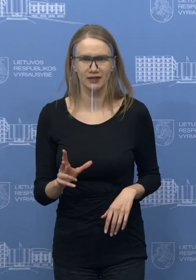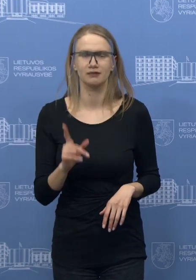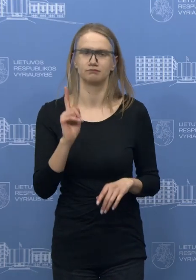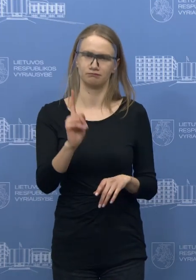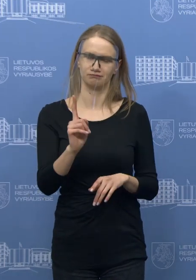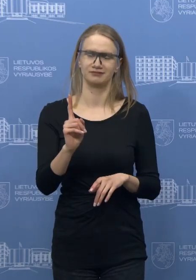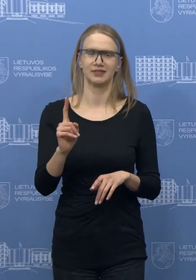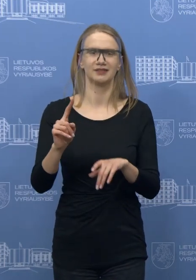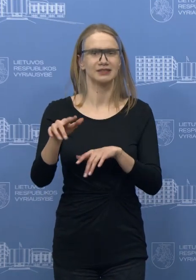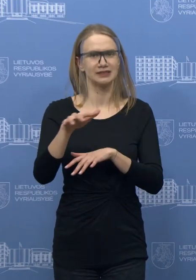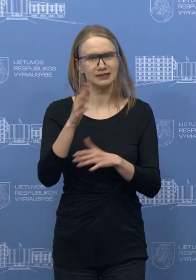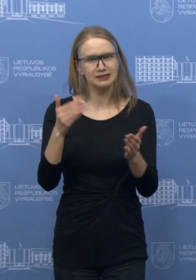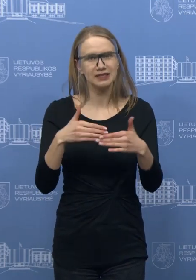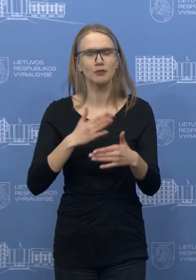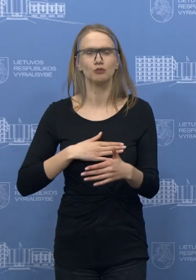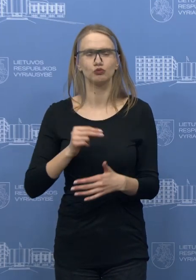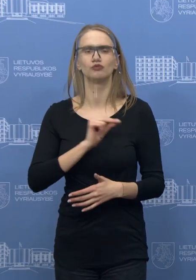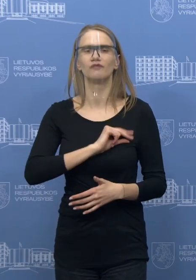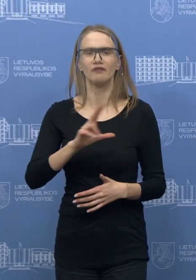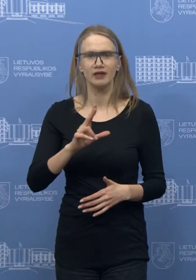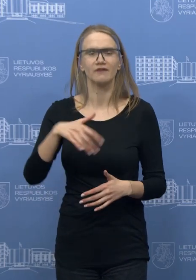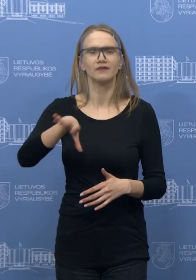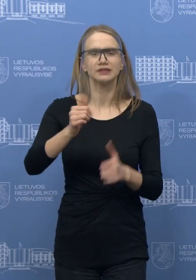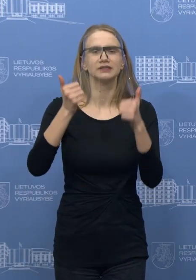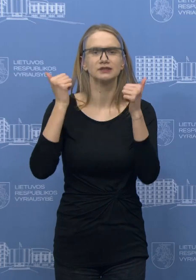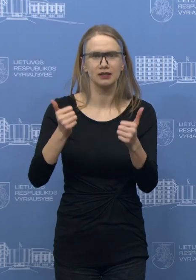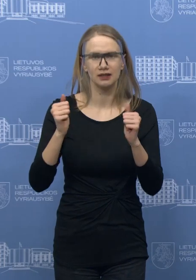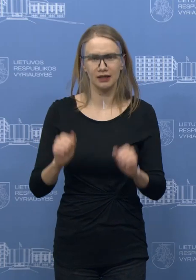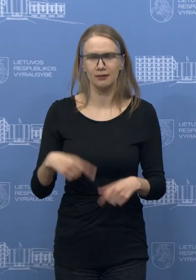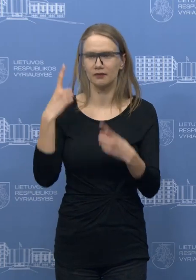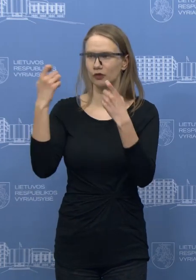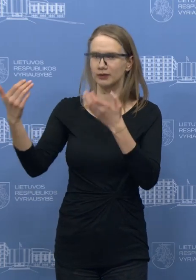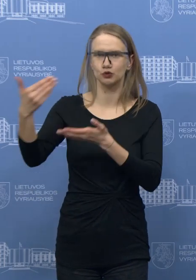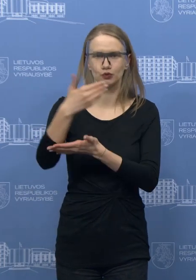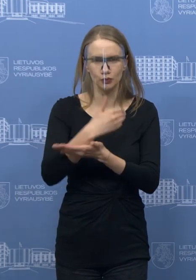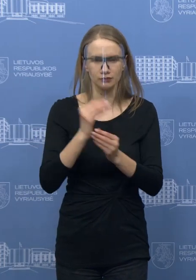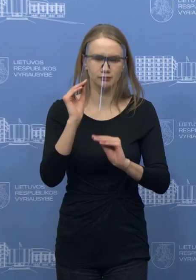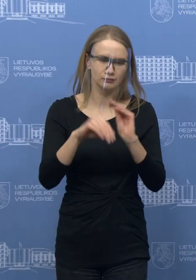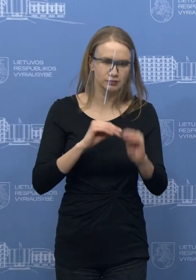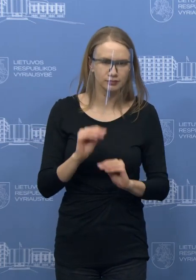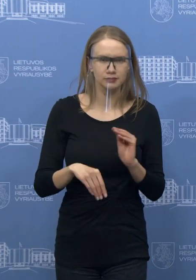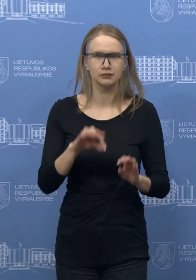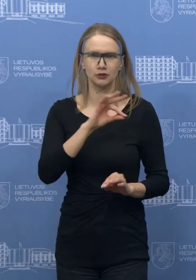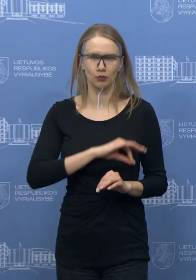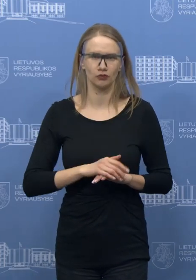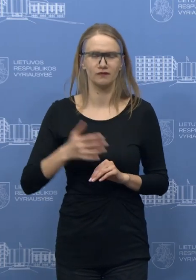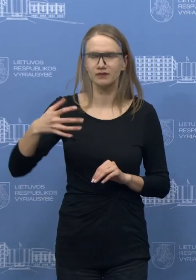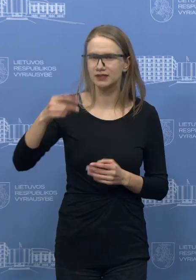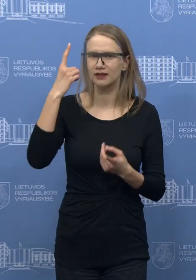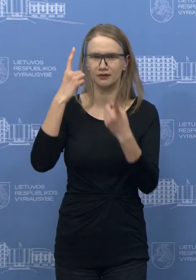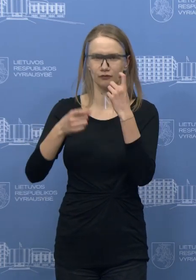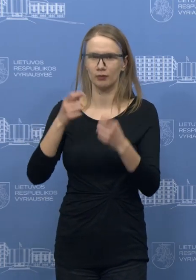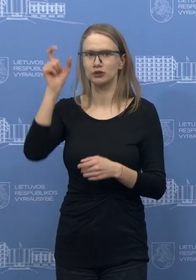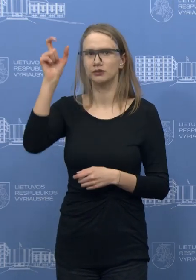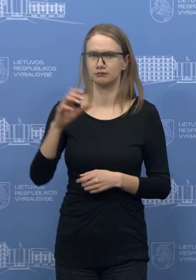kad visa duomenis, kuriuos mes kaupsime, kuriuos turėsime, būtų galima naudoti, kadangi daugumą tų duomenų apsioličių yra nuasmeninti ir